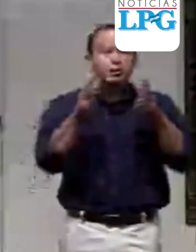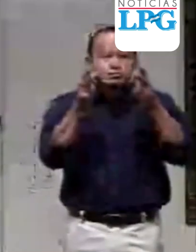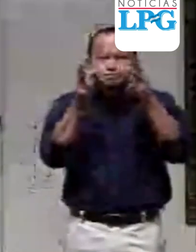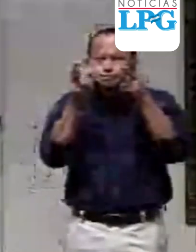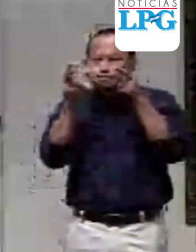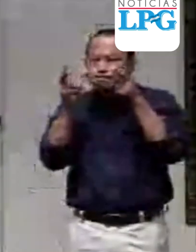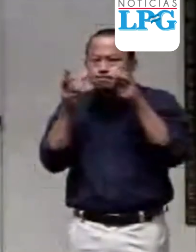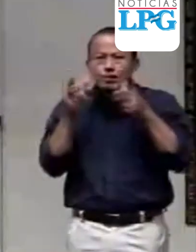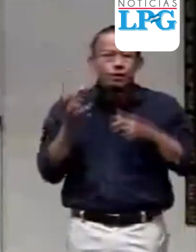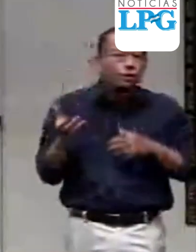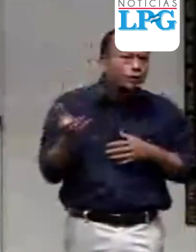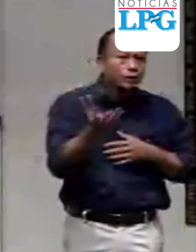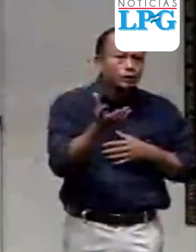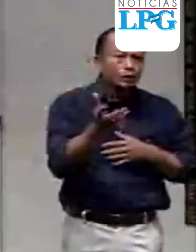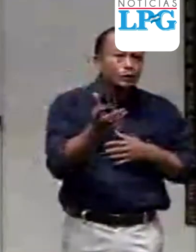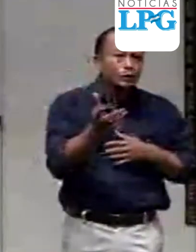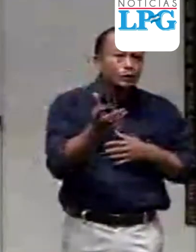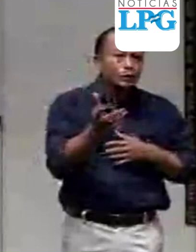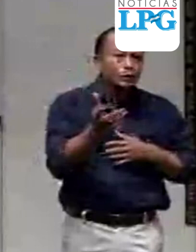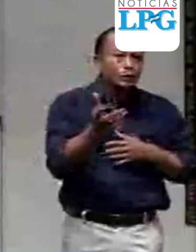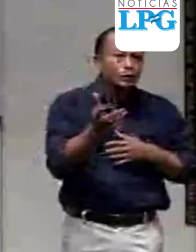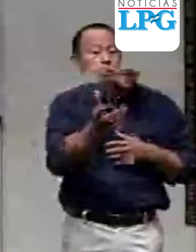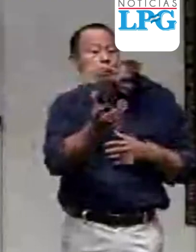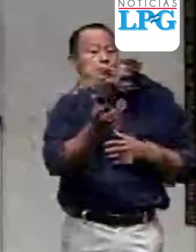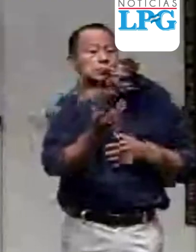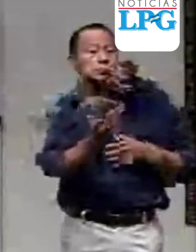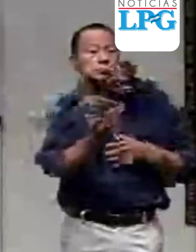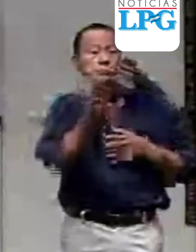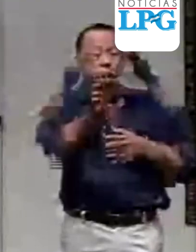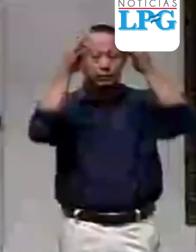todas las normas de seguridad sanitaria.